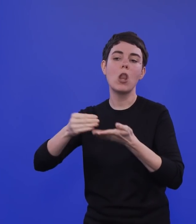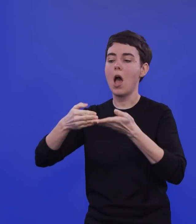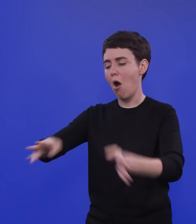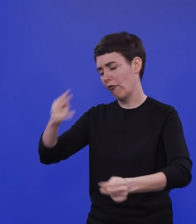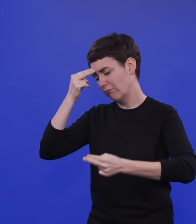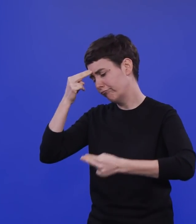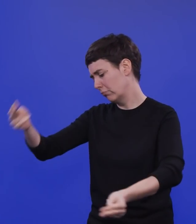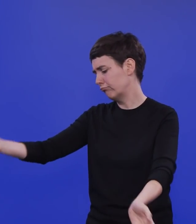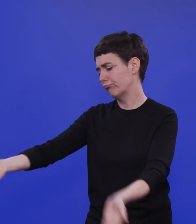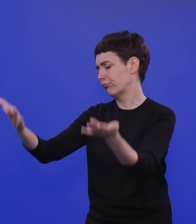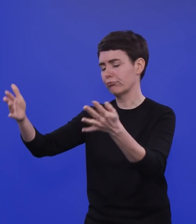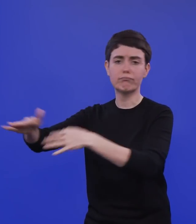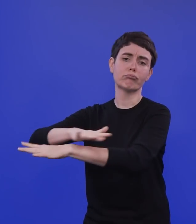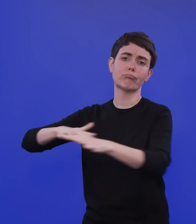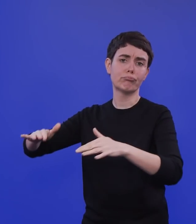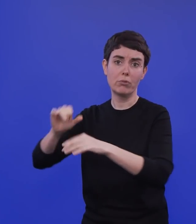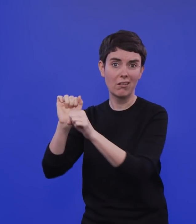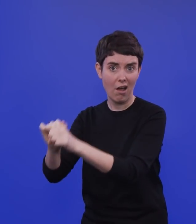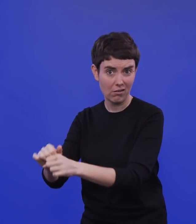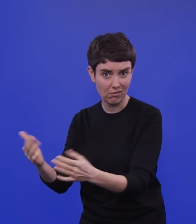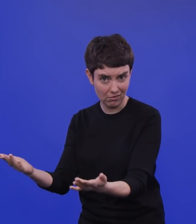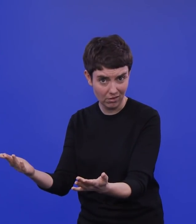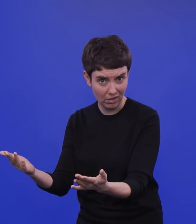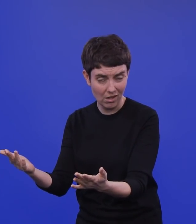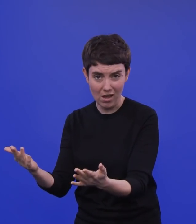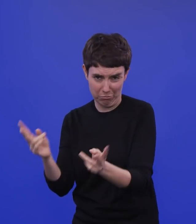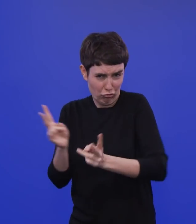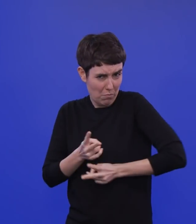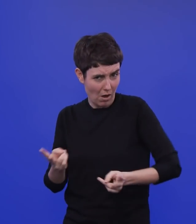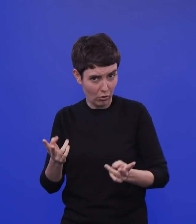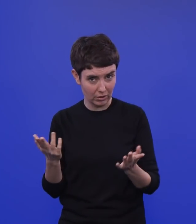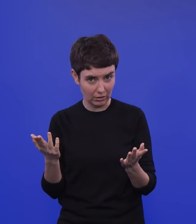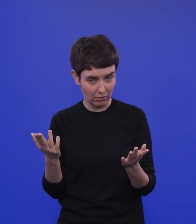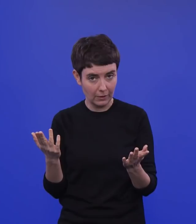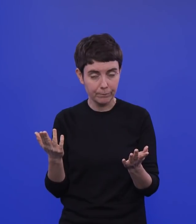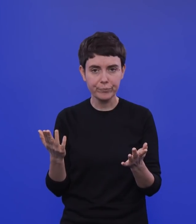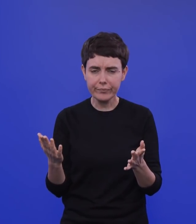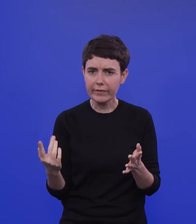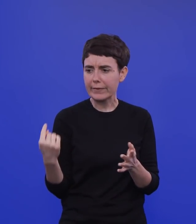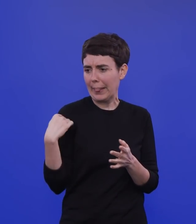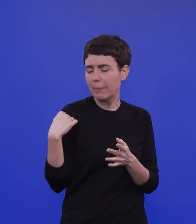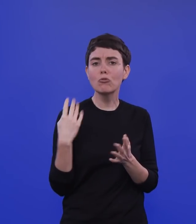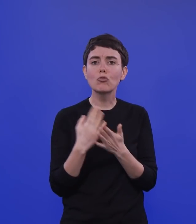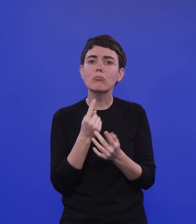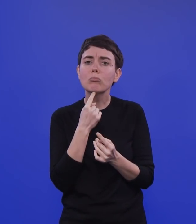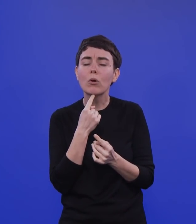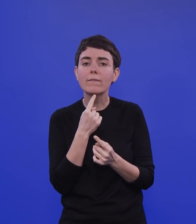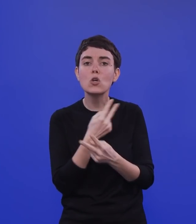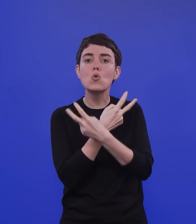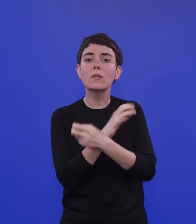hemmungslos offen bleiben. Um zurückzukommen auf die Studie aus Österreich, da wäre doch jetzt eigentlich die Chance, sich das ein bisschen